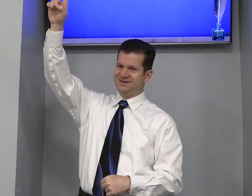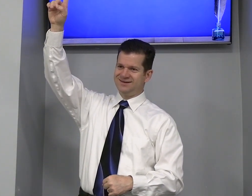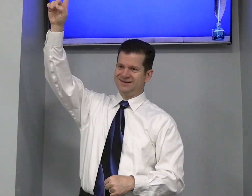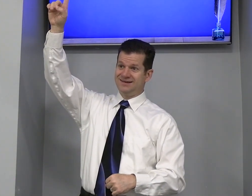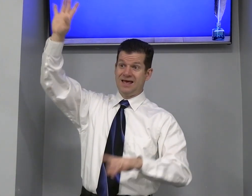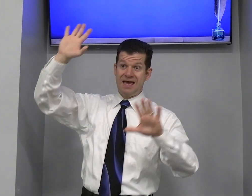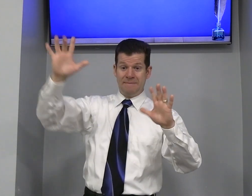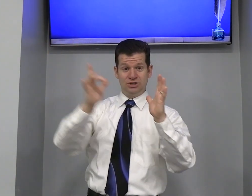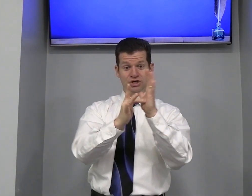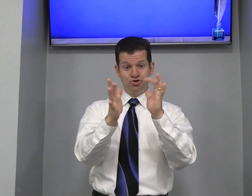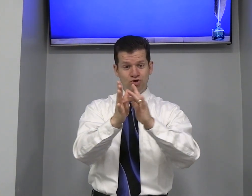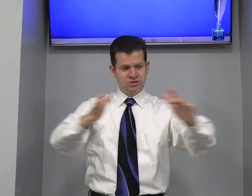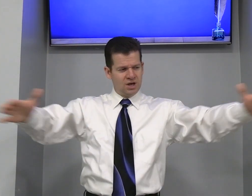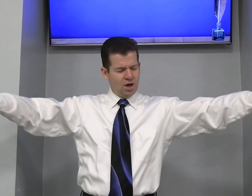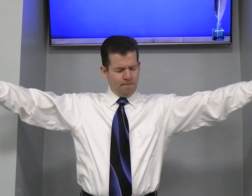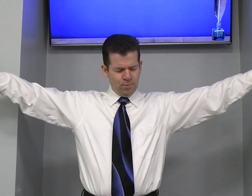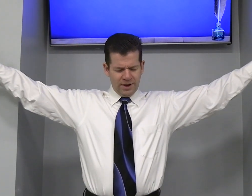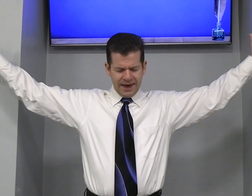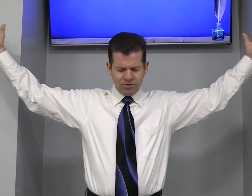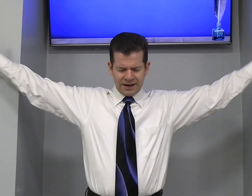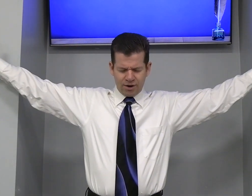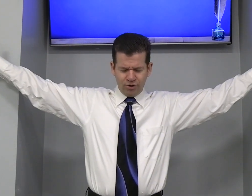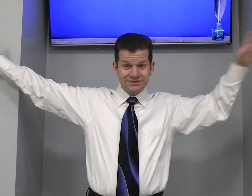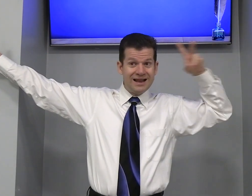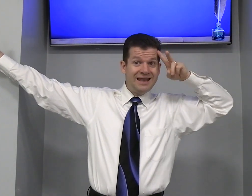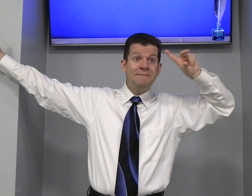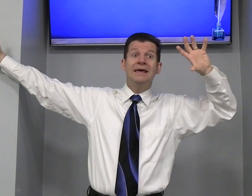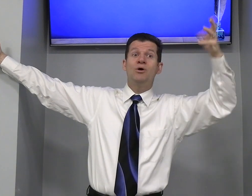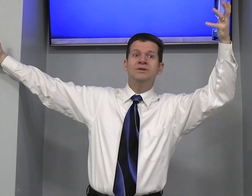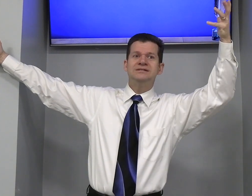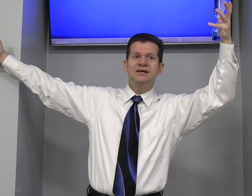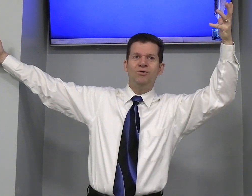Mas Jesus Morrendo na cruz Lembra o que aconteceu?